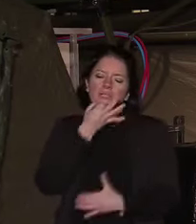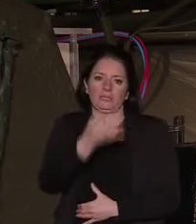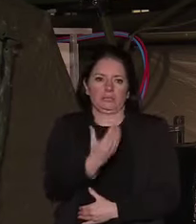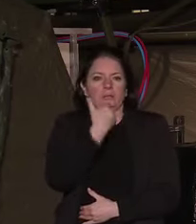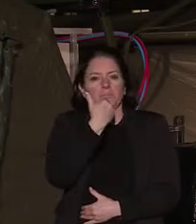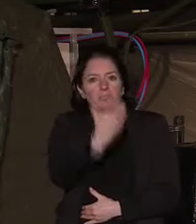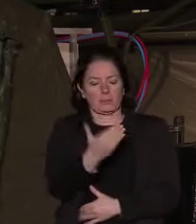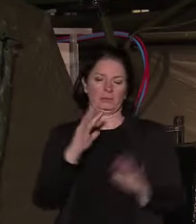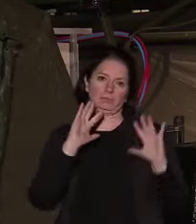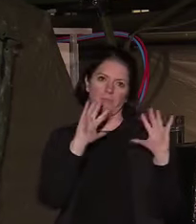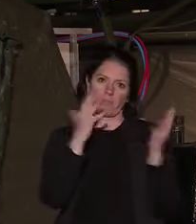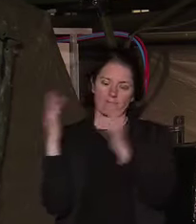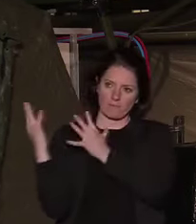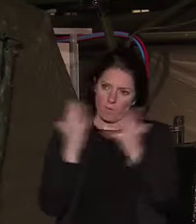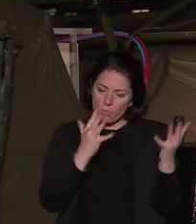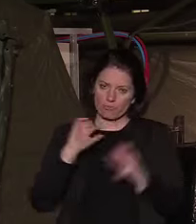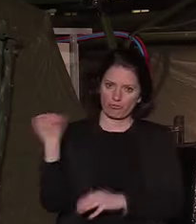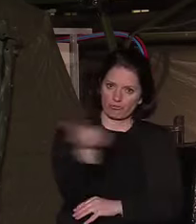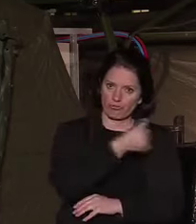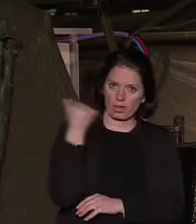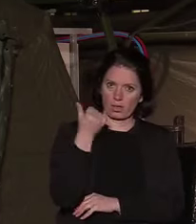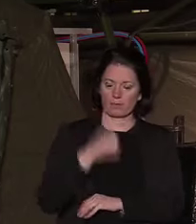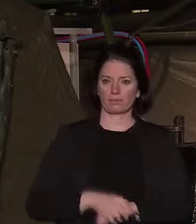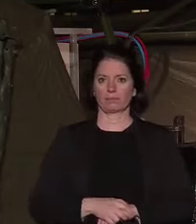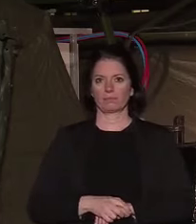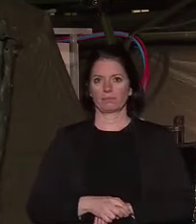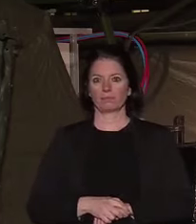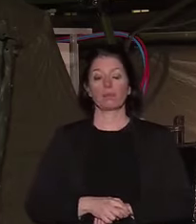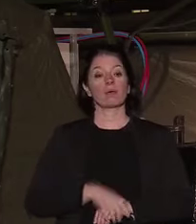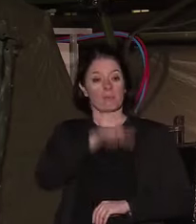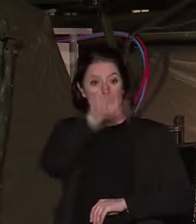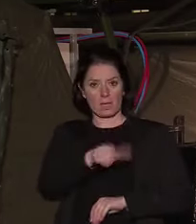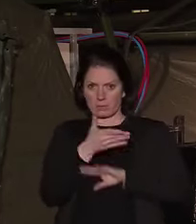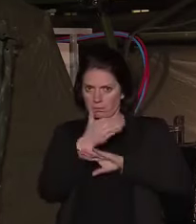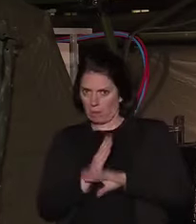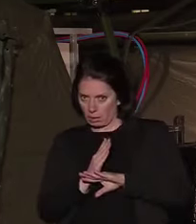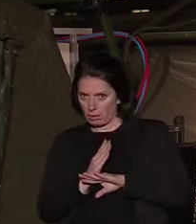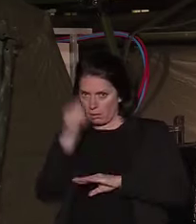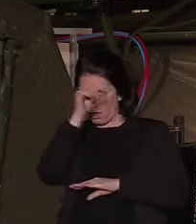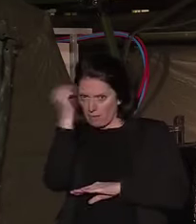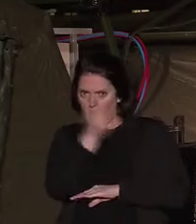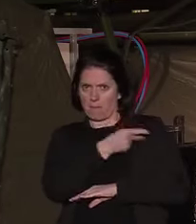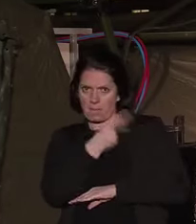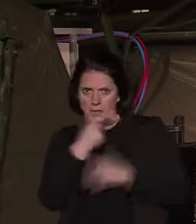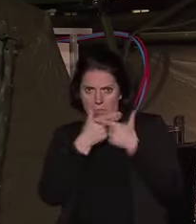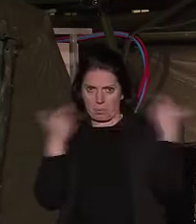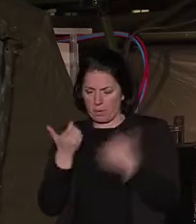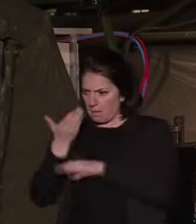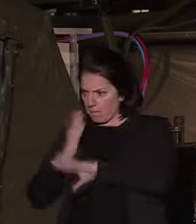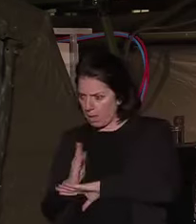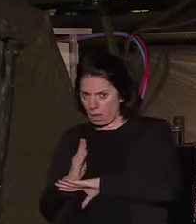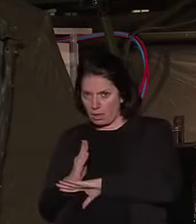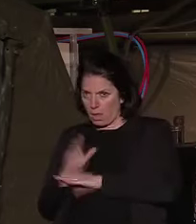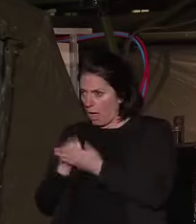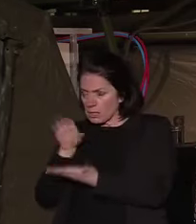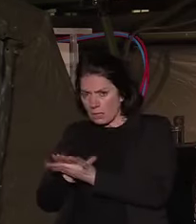compatriotes. La réserve sanitaire, d'abord, avec plus de 40 000 inscrits, permet d'apporter des bras, des